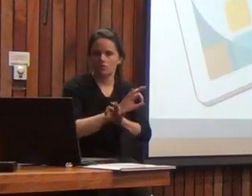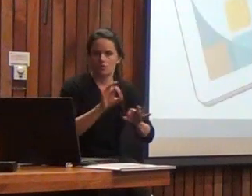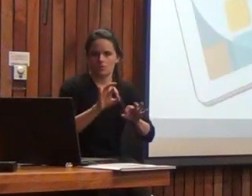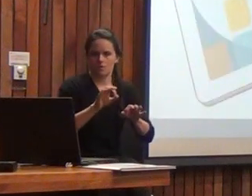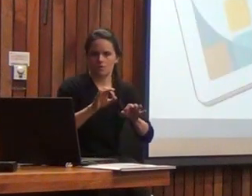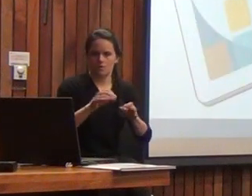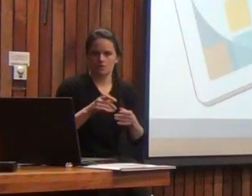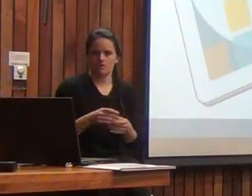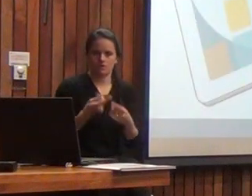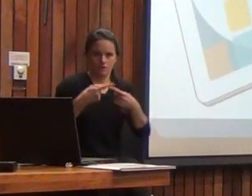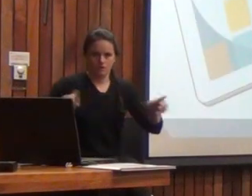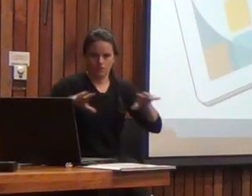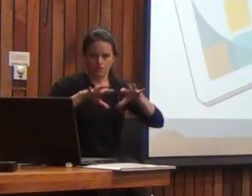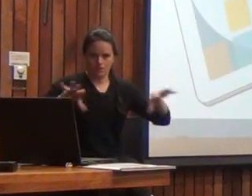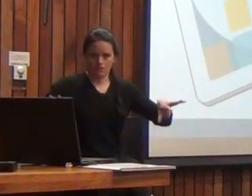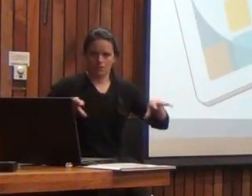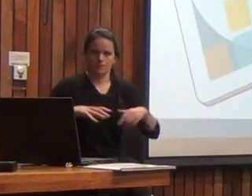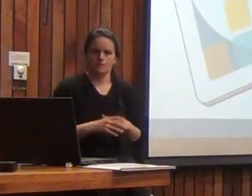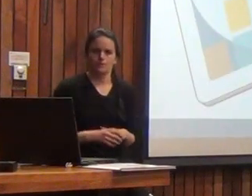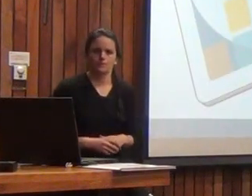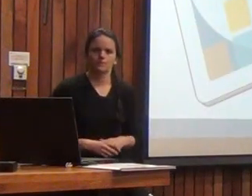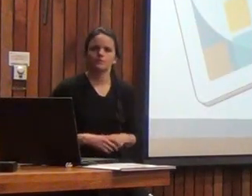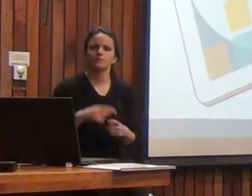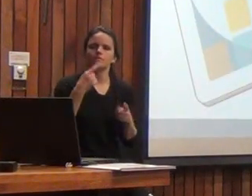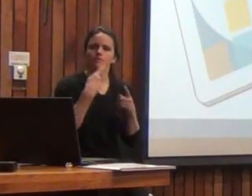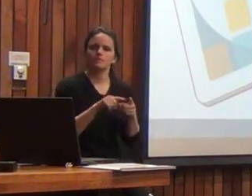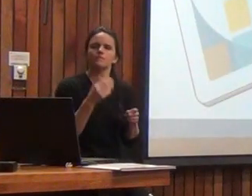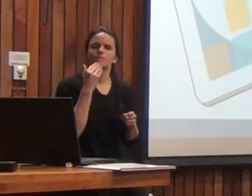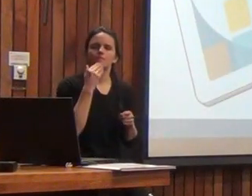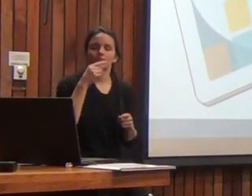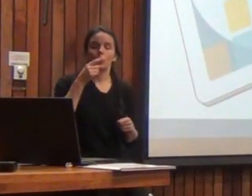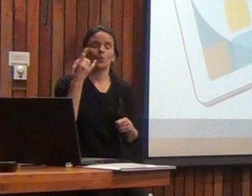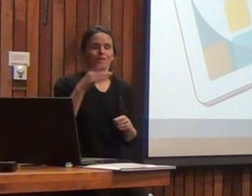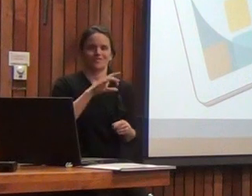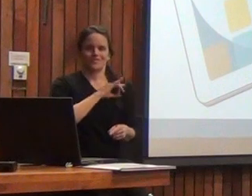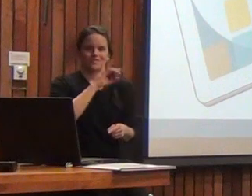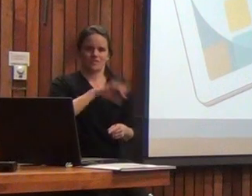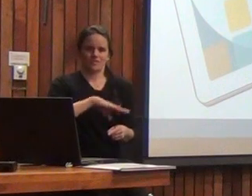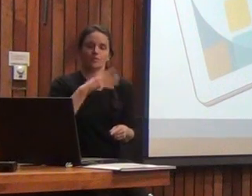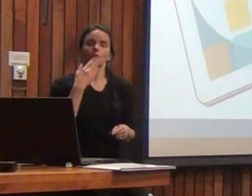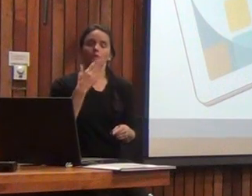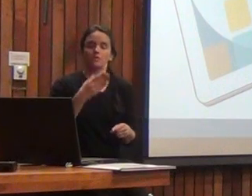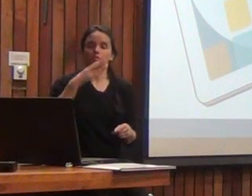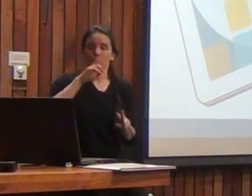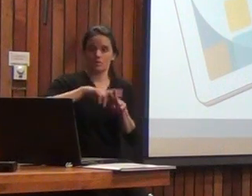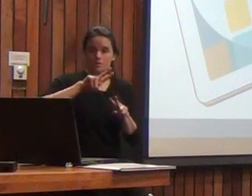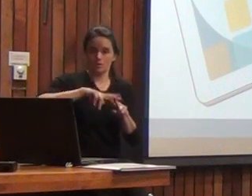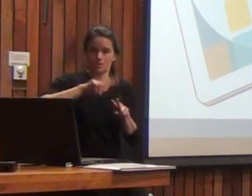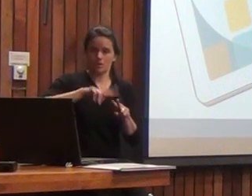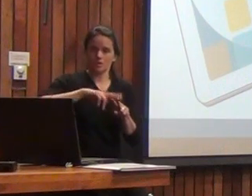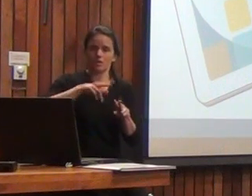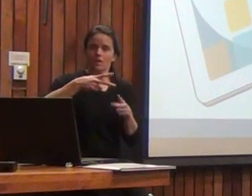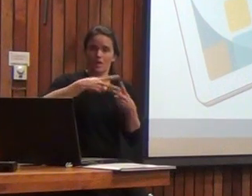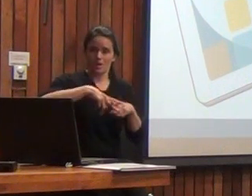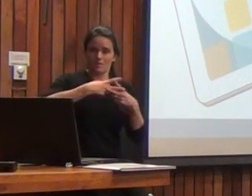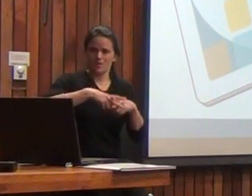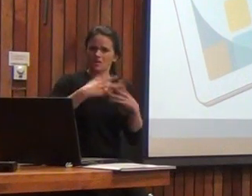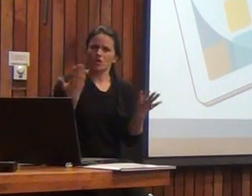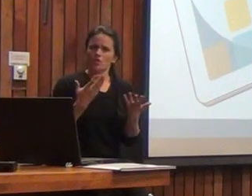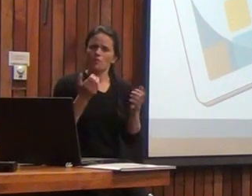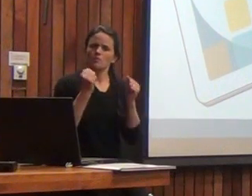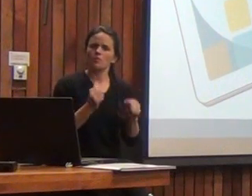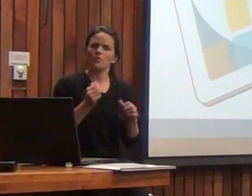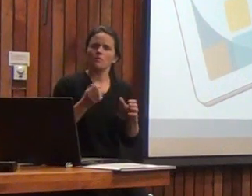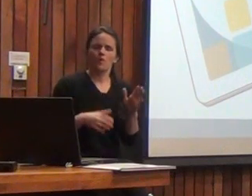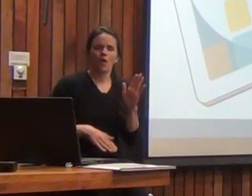además y esto es algo exclusivo de la versión chilena cuando estábamos desarrollando este instrumento nos hicimos la pregunta acerca de cómo